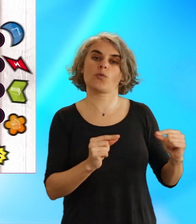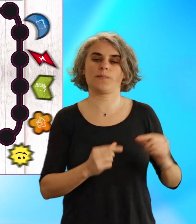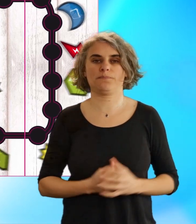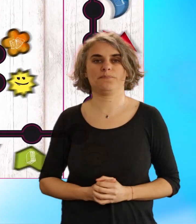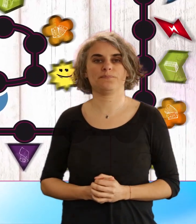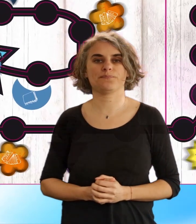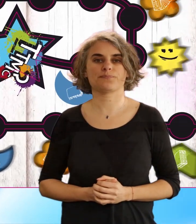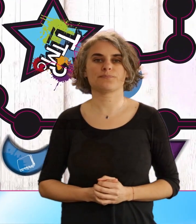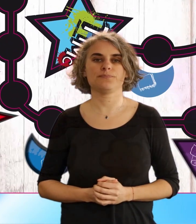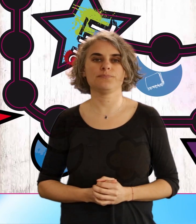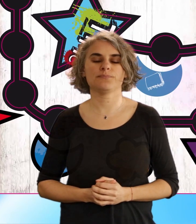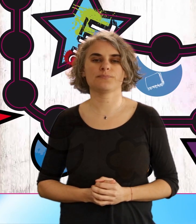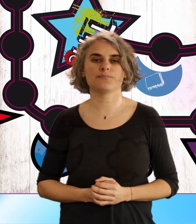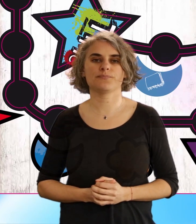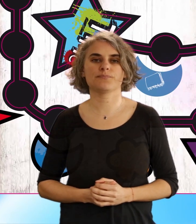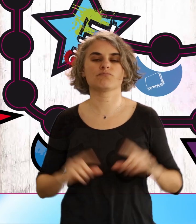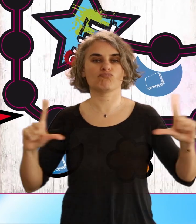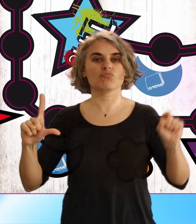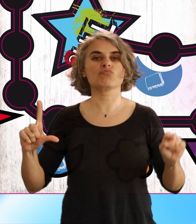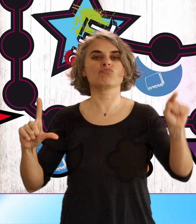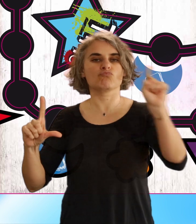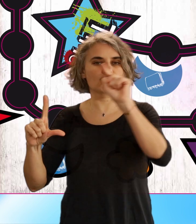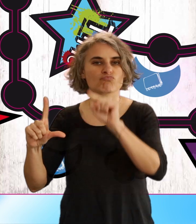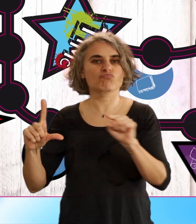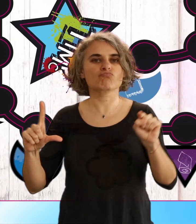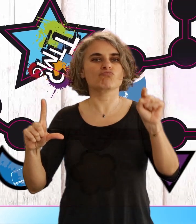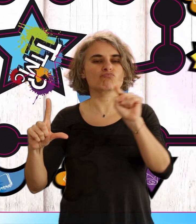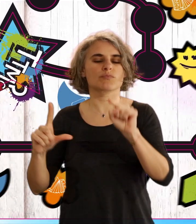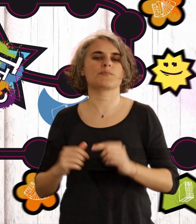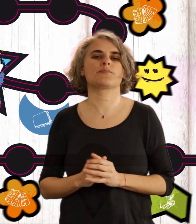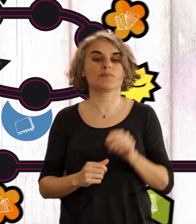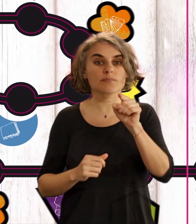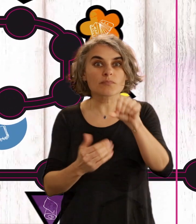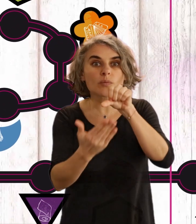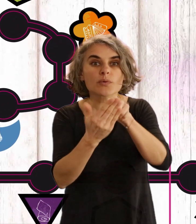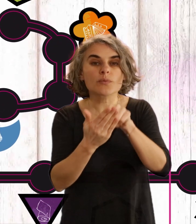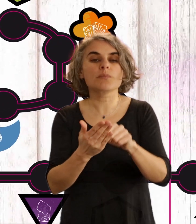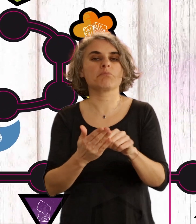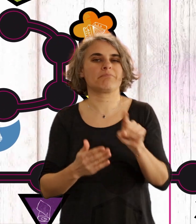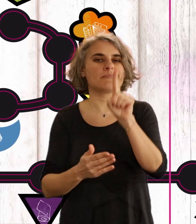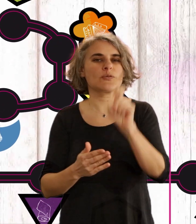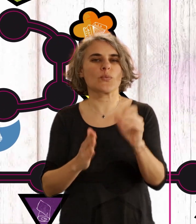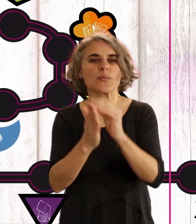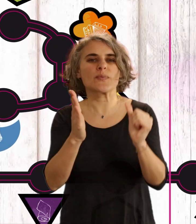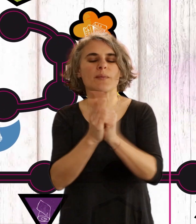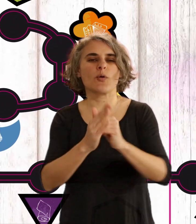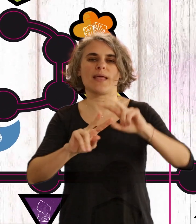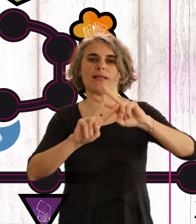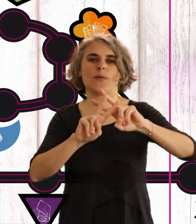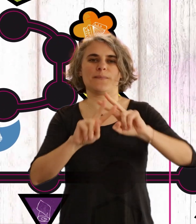case est un triangle en bas à gauche. Le parcours s'enroule en forme de spirale. La dernière case est